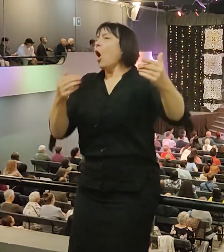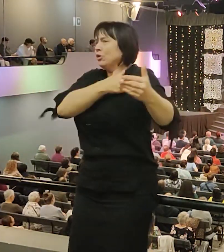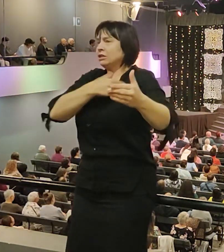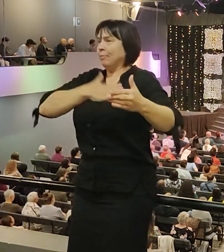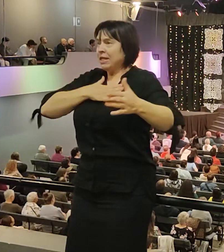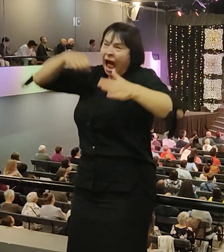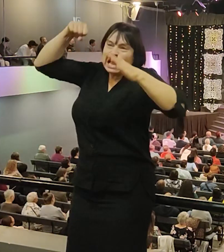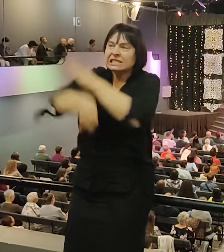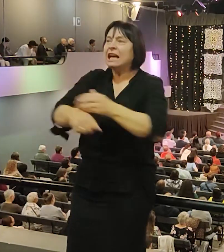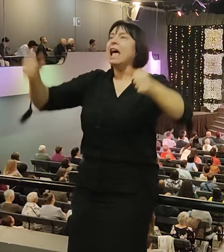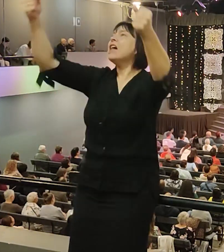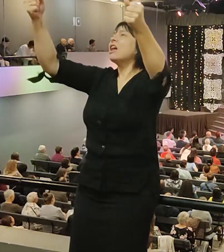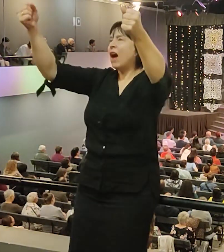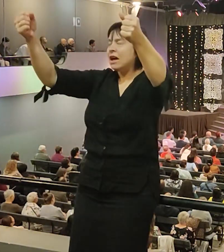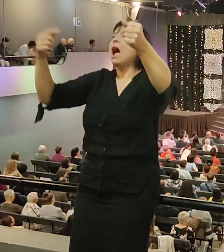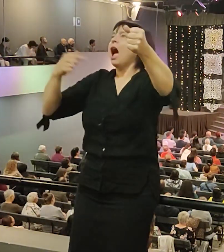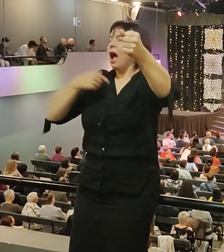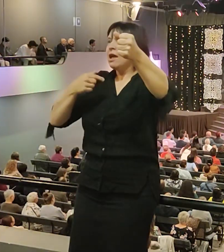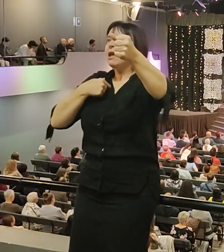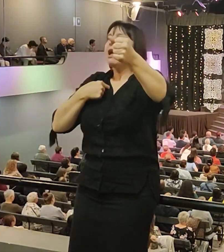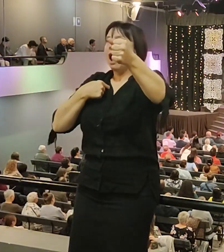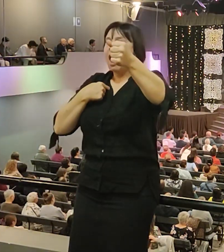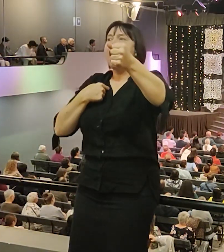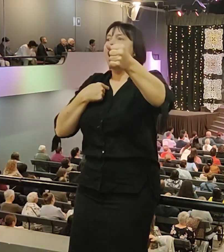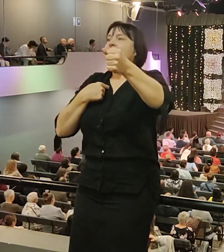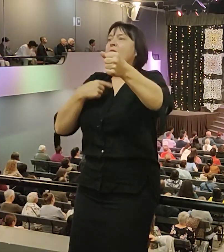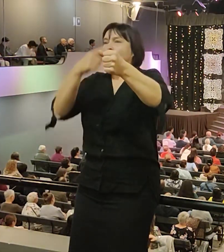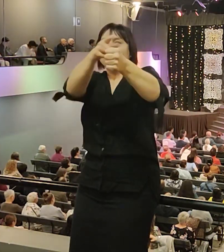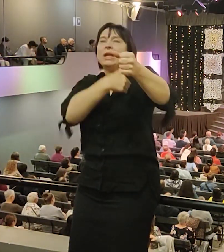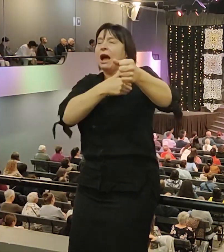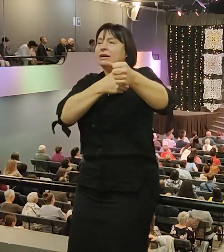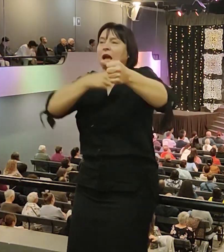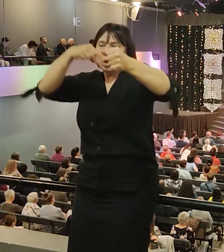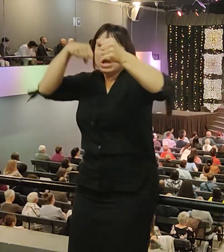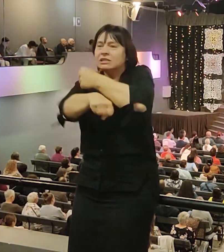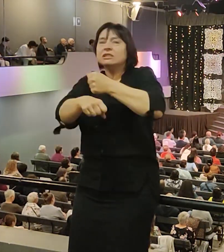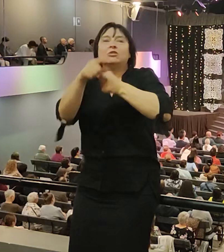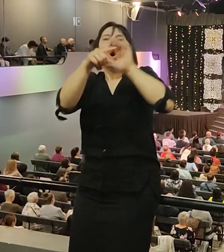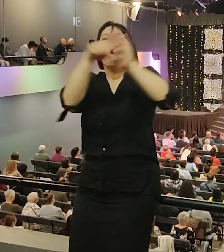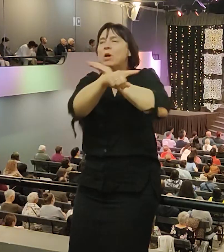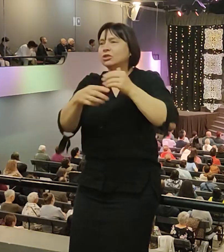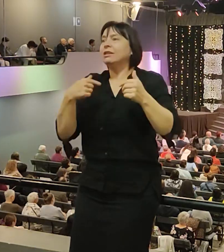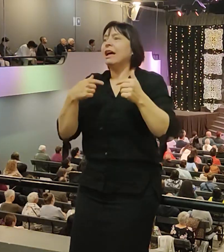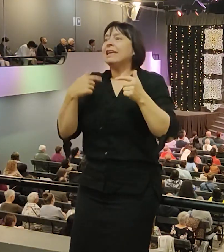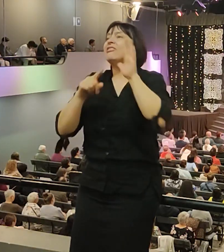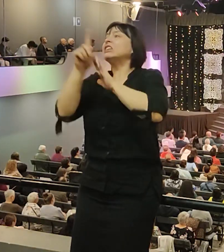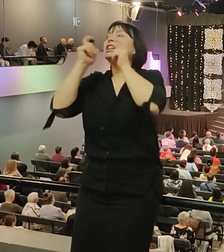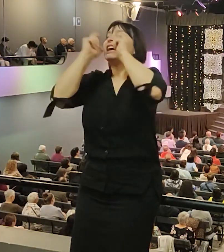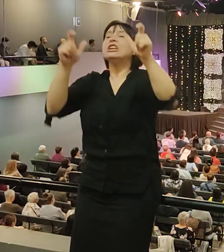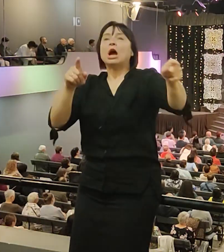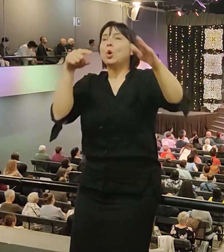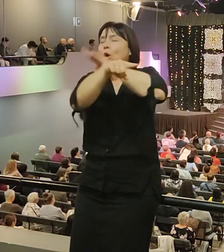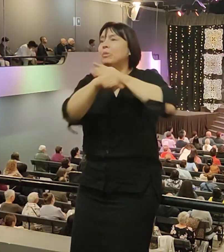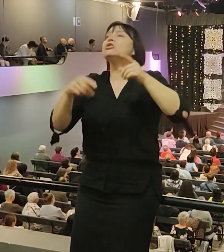возможность, что я удержала его мантию или пиджак, или плащ. А